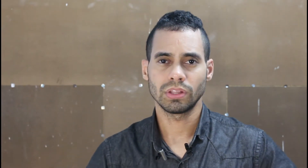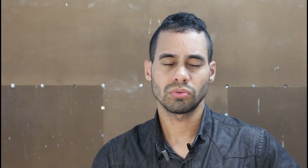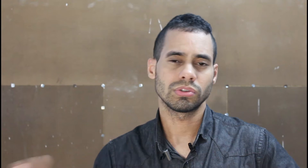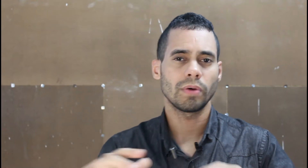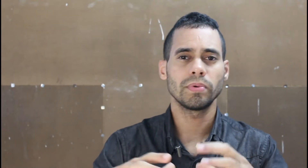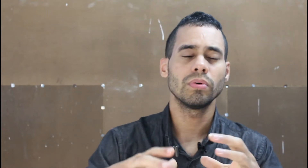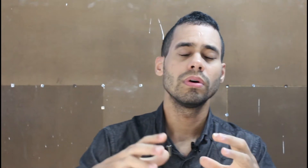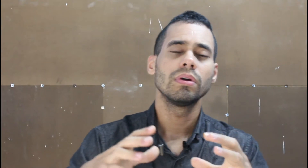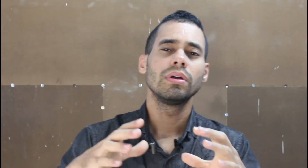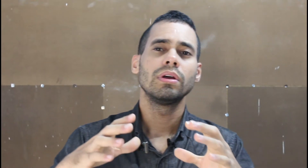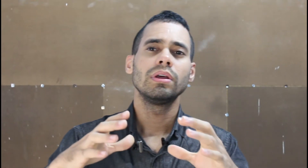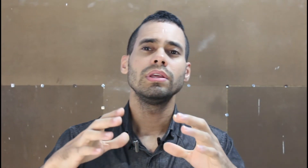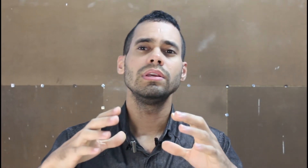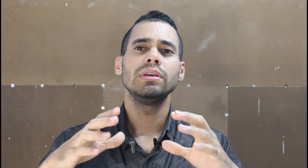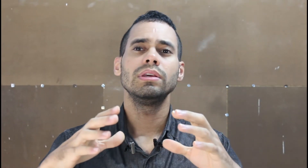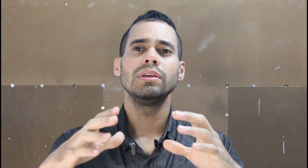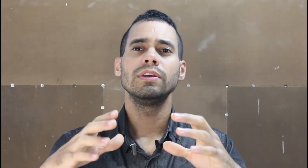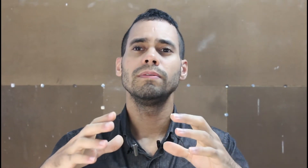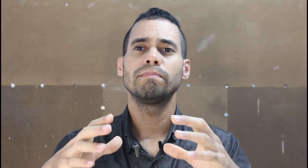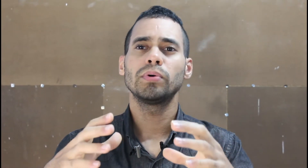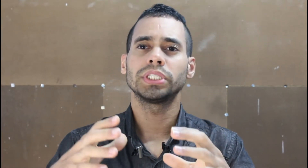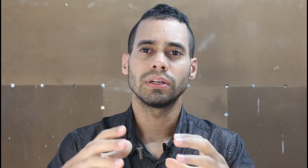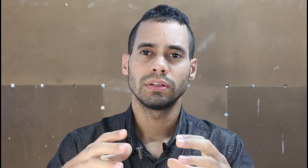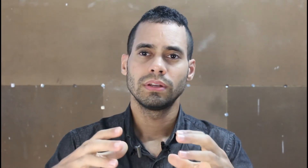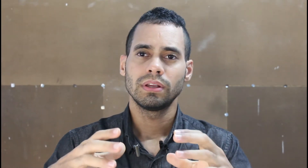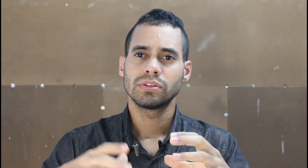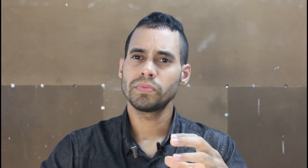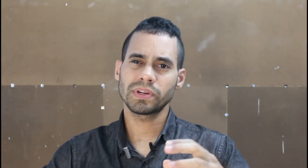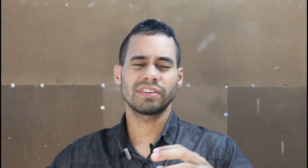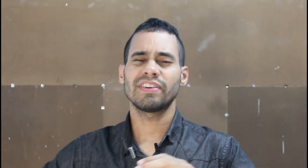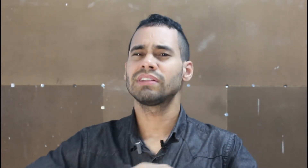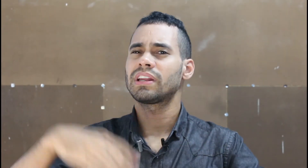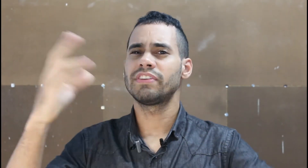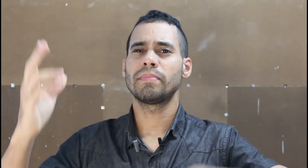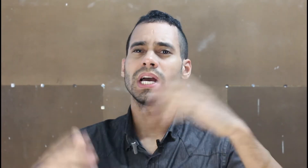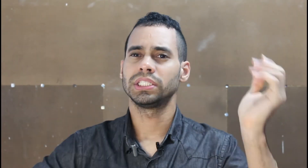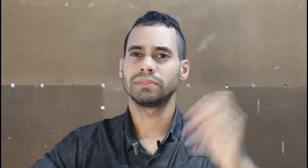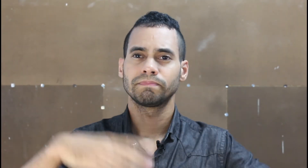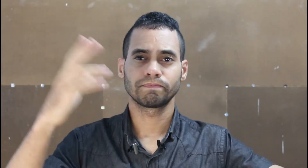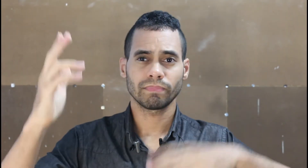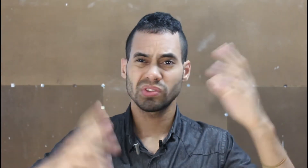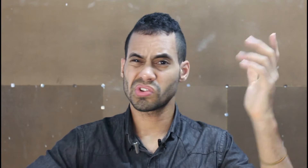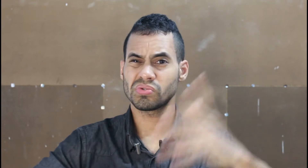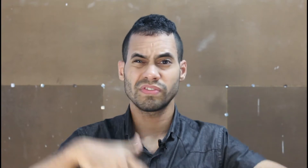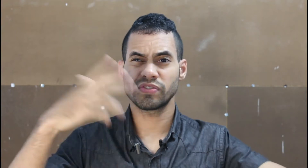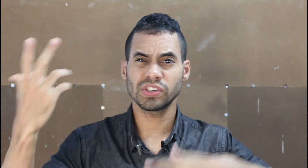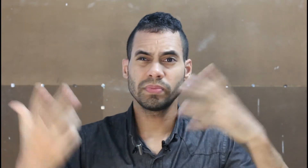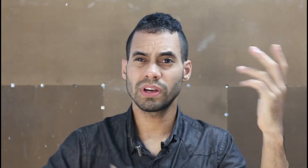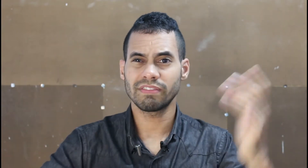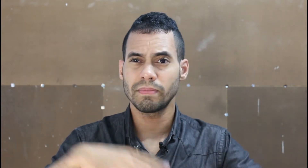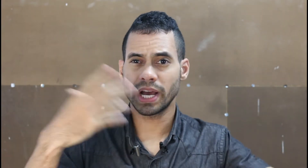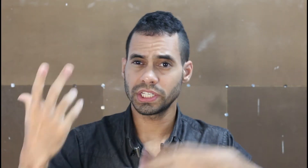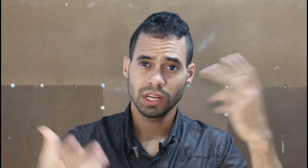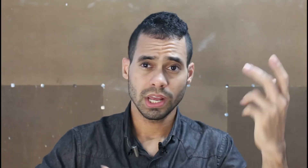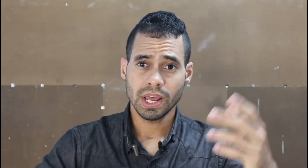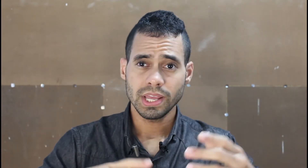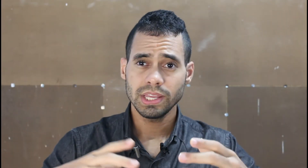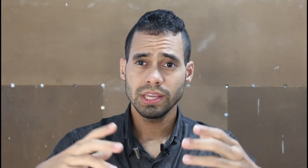entram no seu IPO. E, poxa, sua empresa vai valendo cada vez mais. Sua ação vai subindo cada vez mais. e